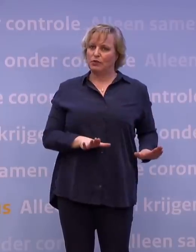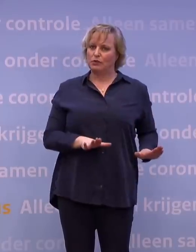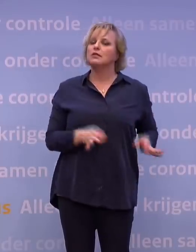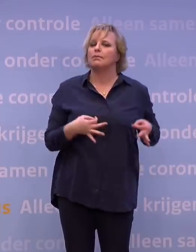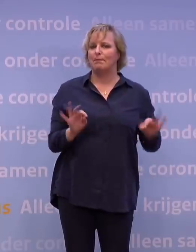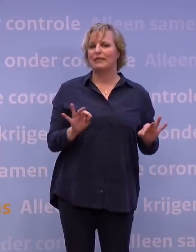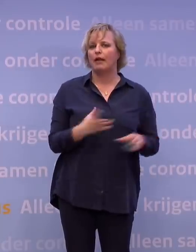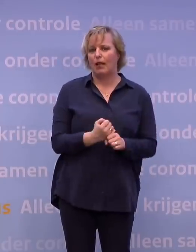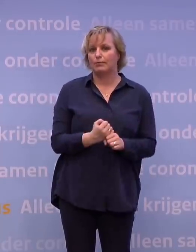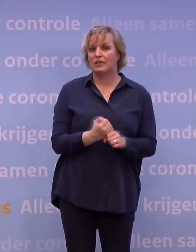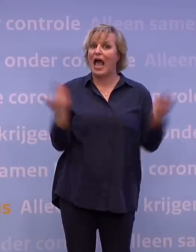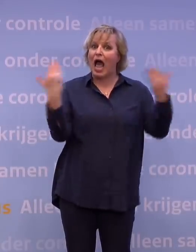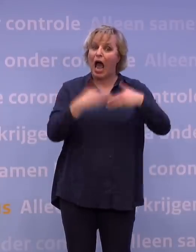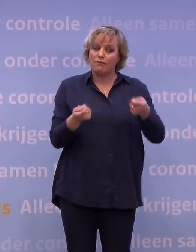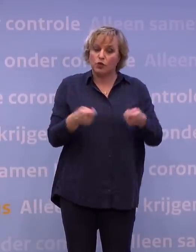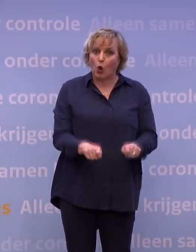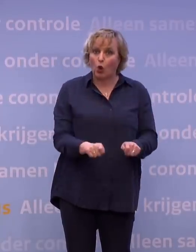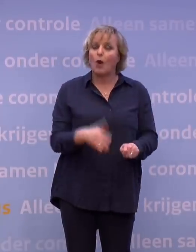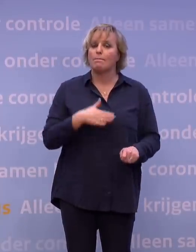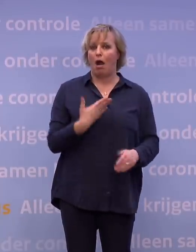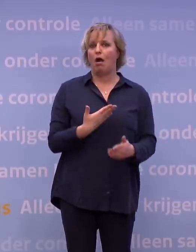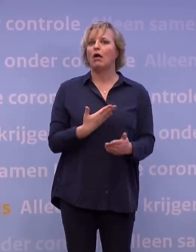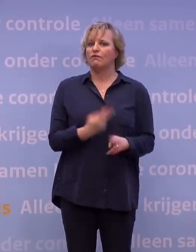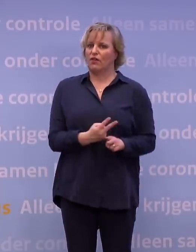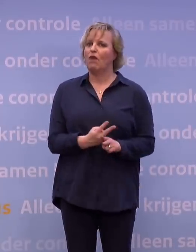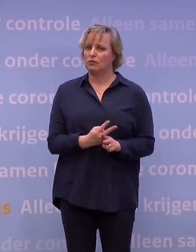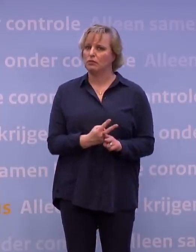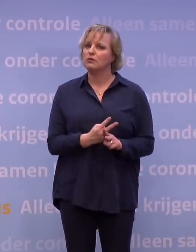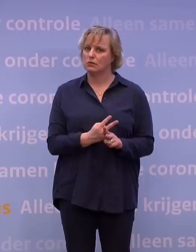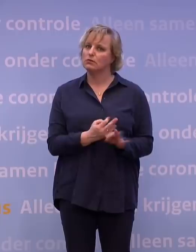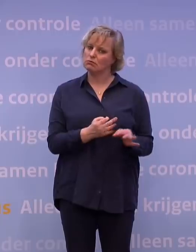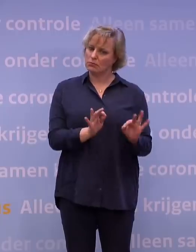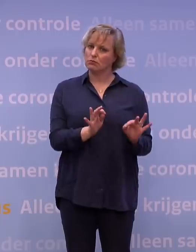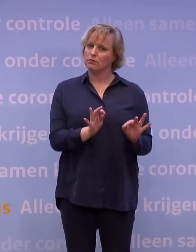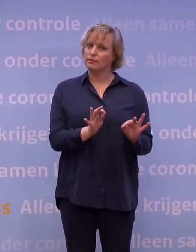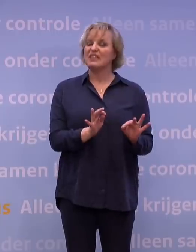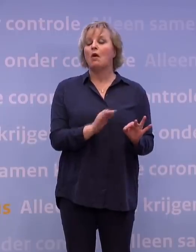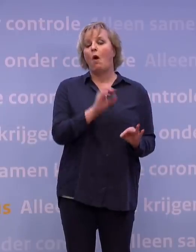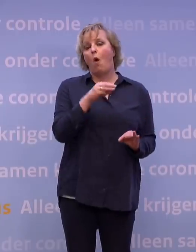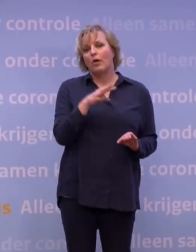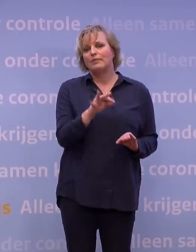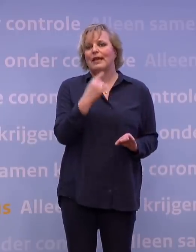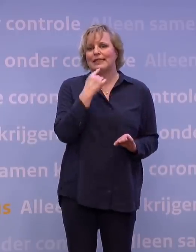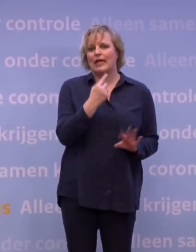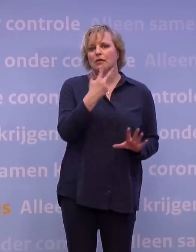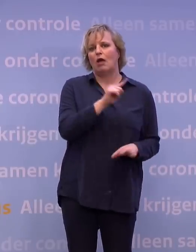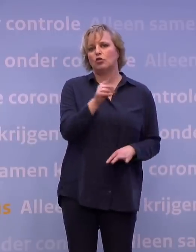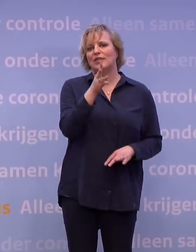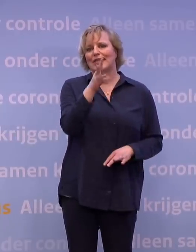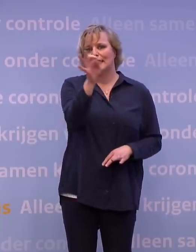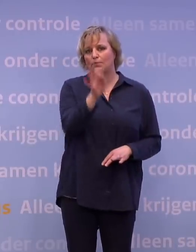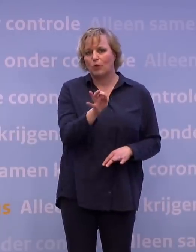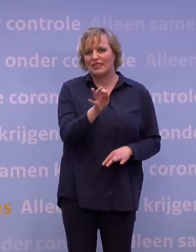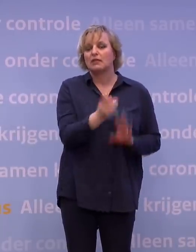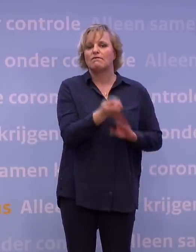effect hebben. En dus ook zo'n avondklok, je mag daar echt effect van verwachten. En welk effect dan? Nou, het OMT zegt daarvan 8 tot 13 procent op basis van datgene wat wordt gerapporteerd